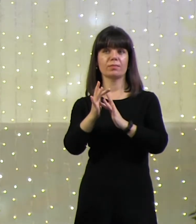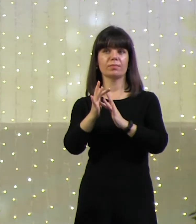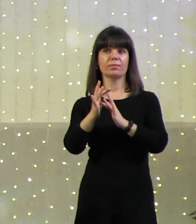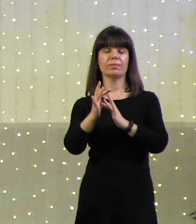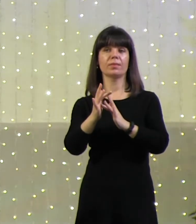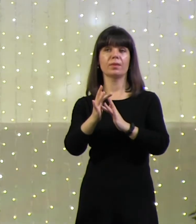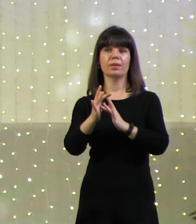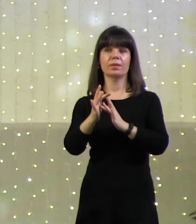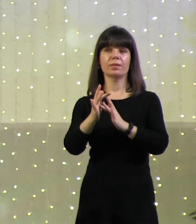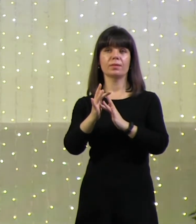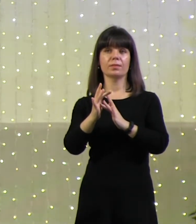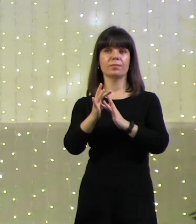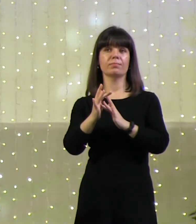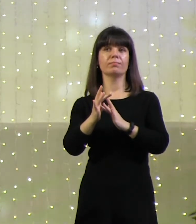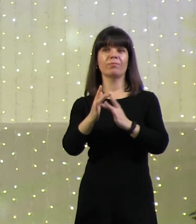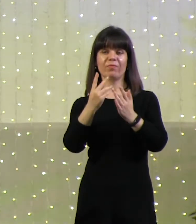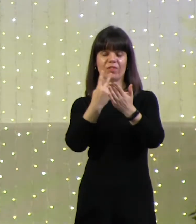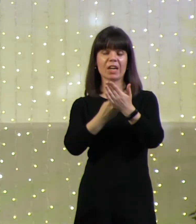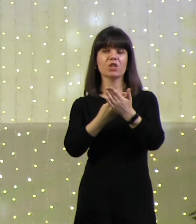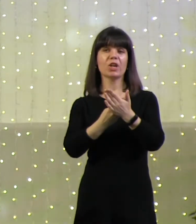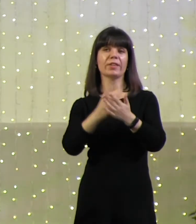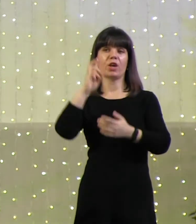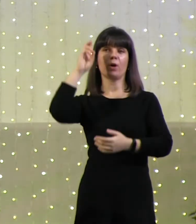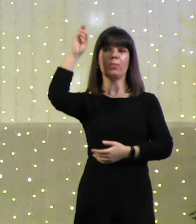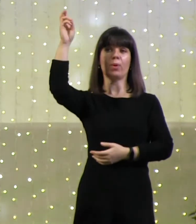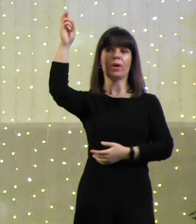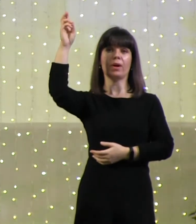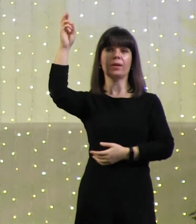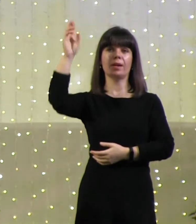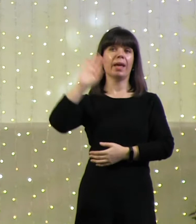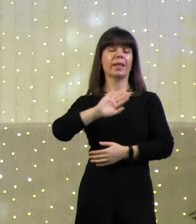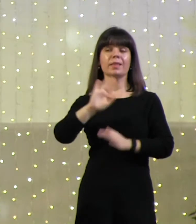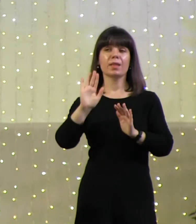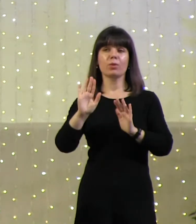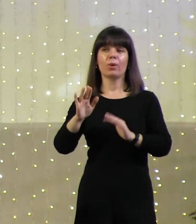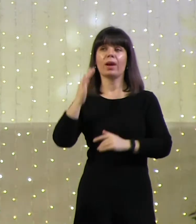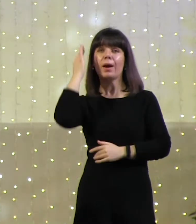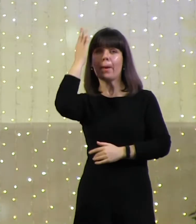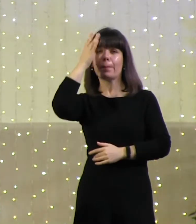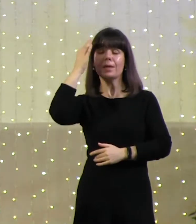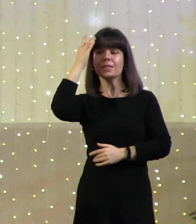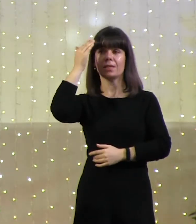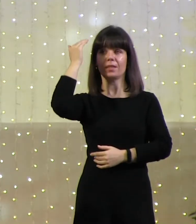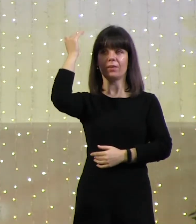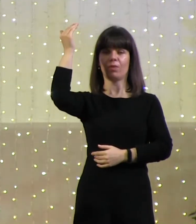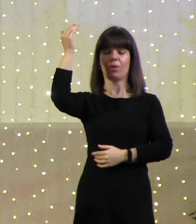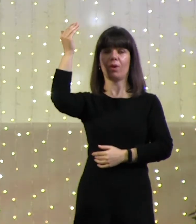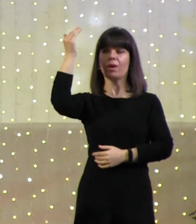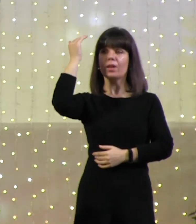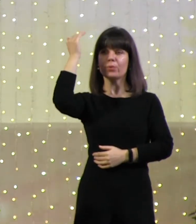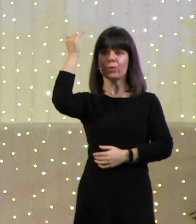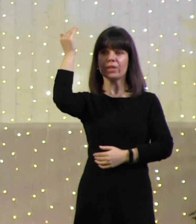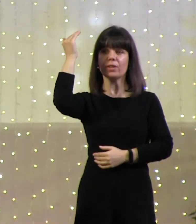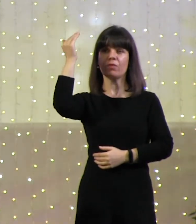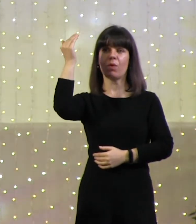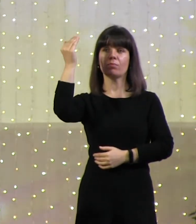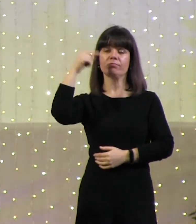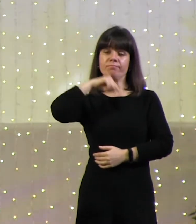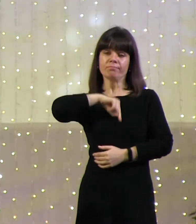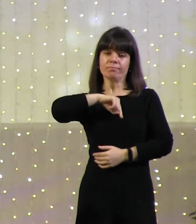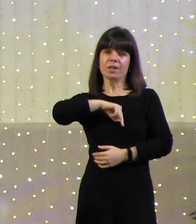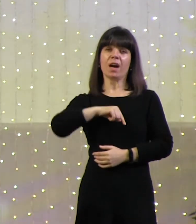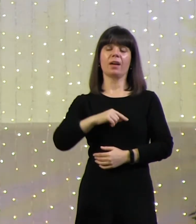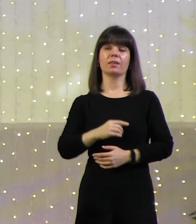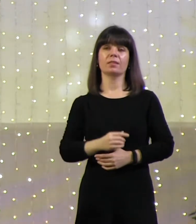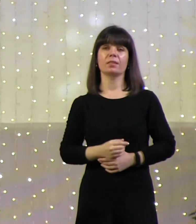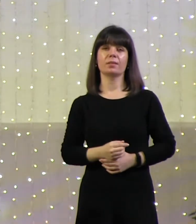выражение Бога. Не только мыслей, но и Его качеств характера.